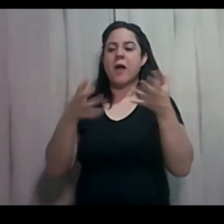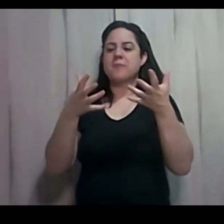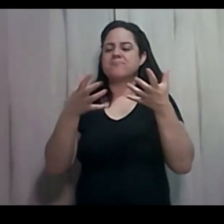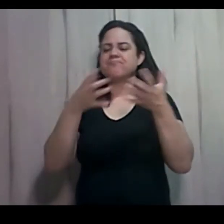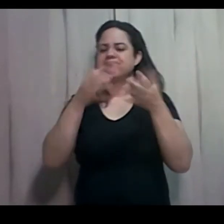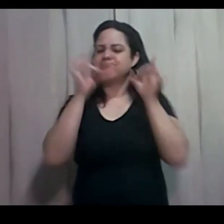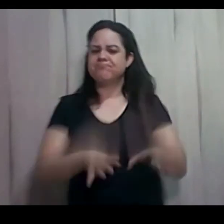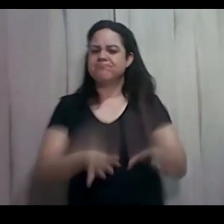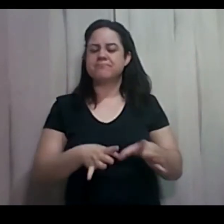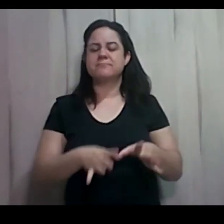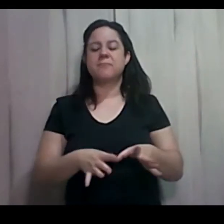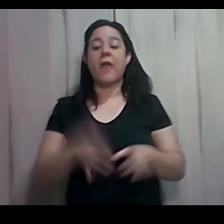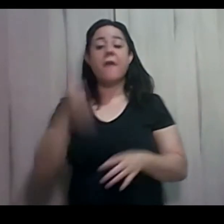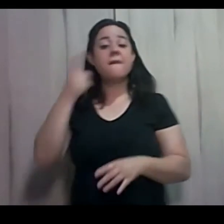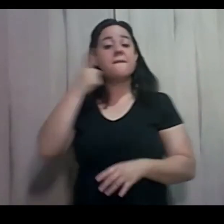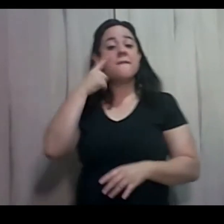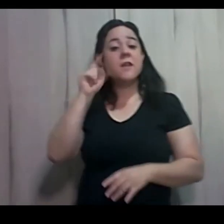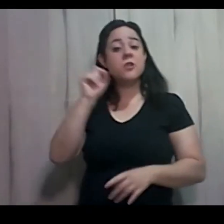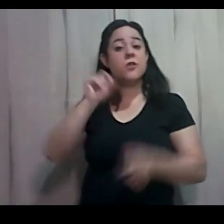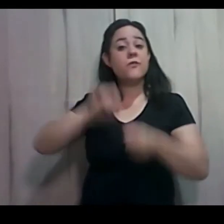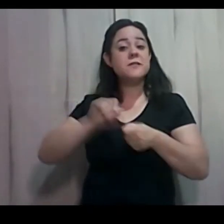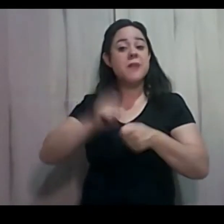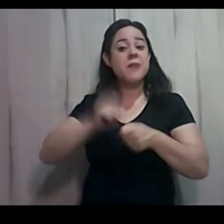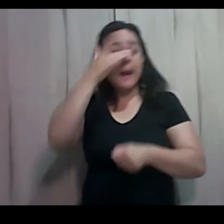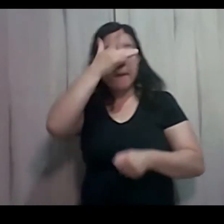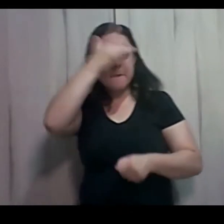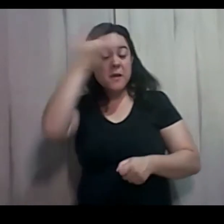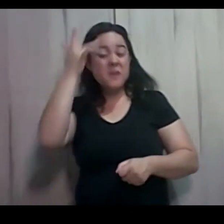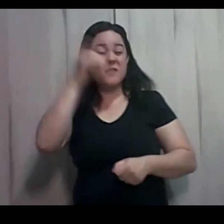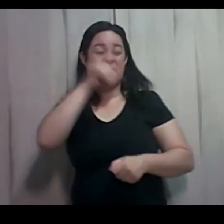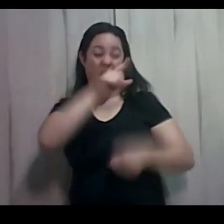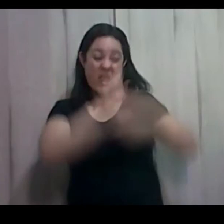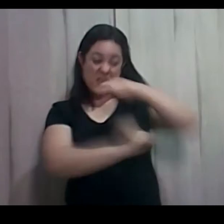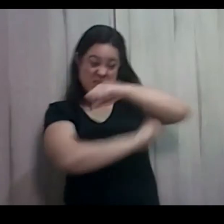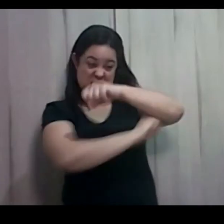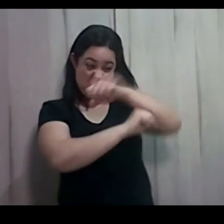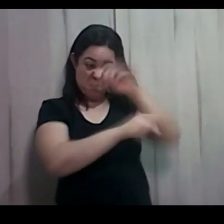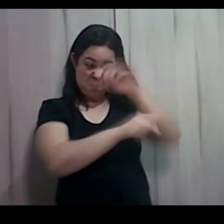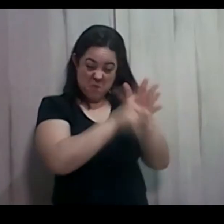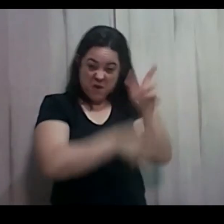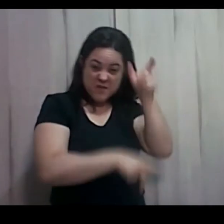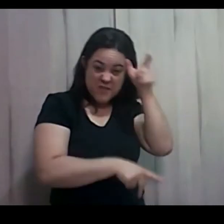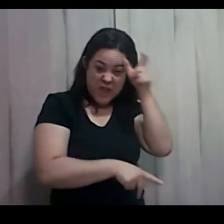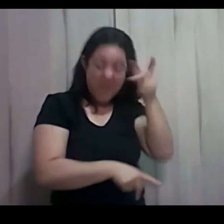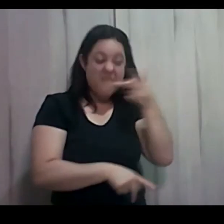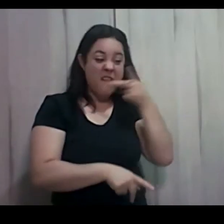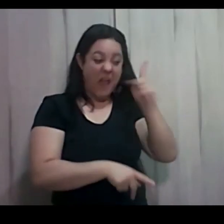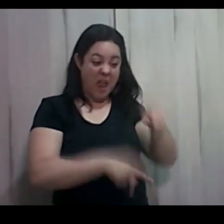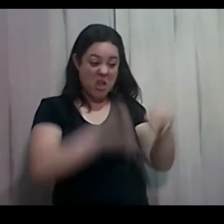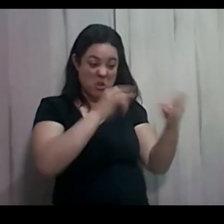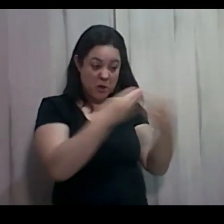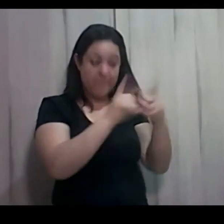com aqueles que são da sinagoga de Satanás, que se dizem judeus e não são, mas são mentirosos.